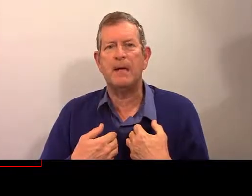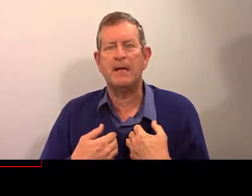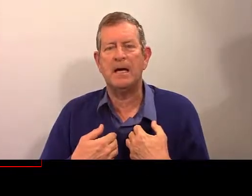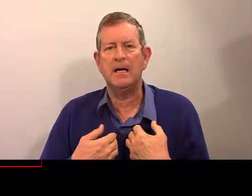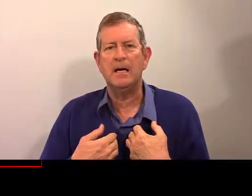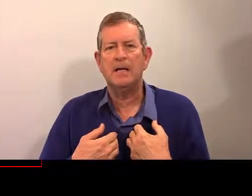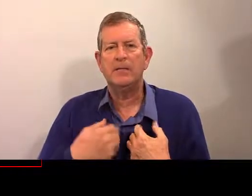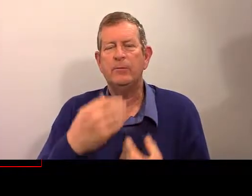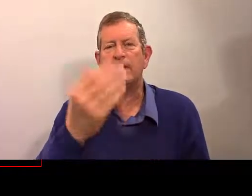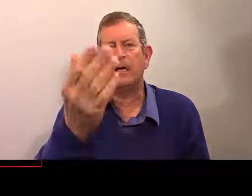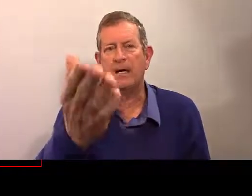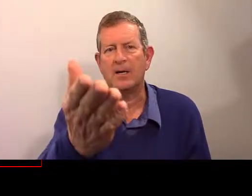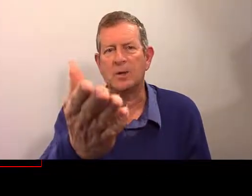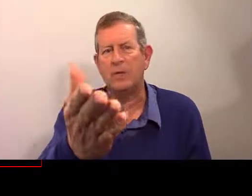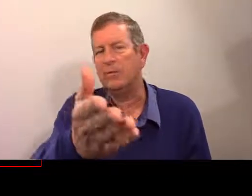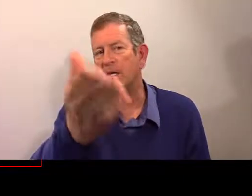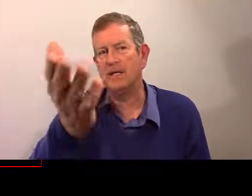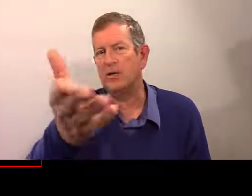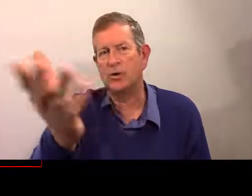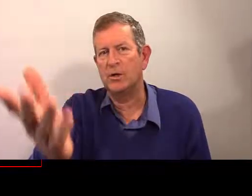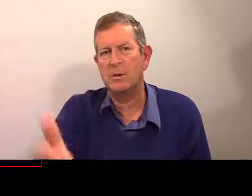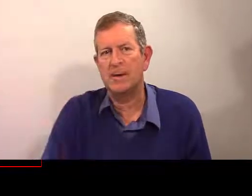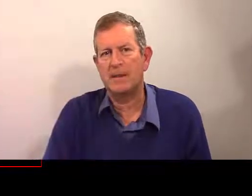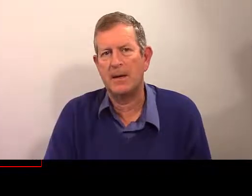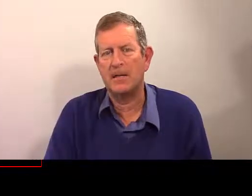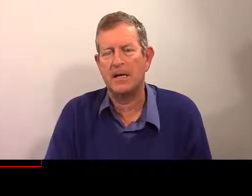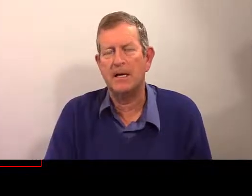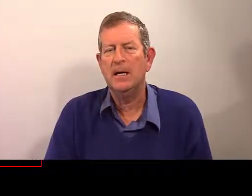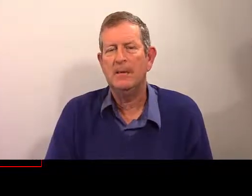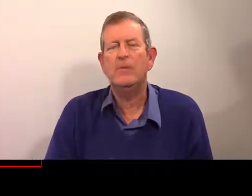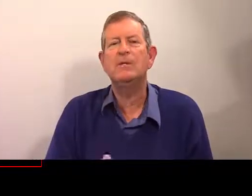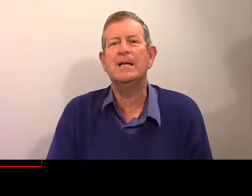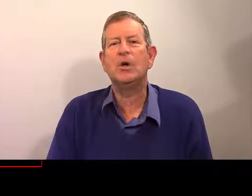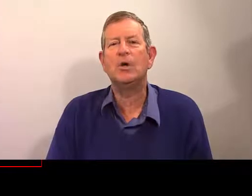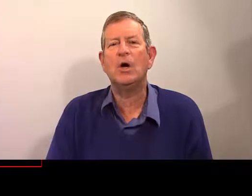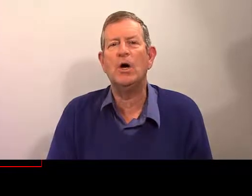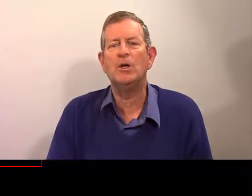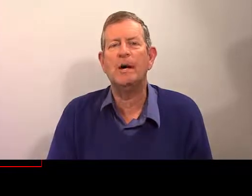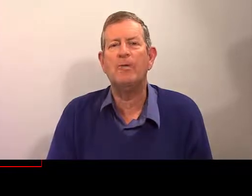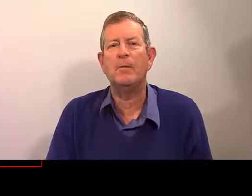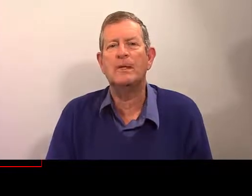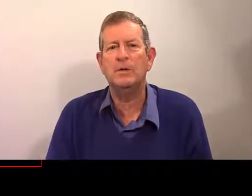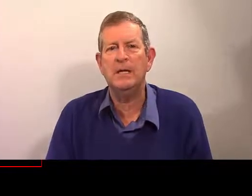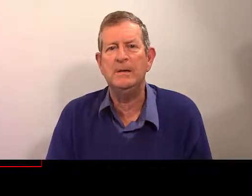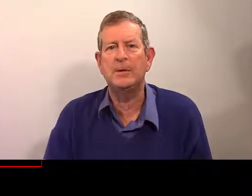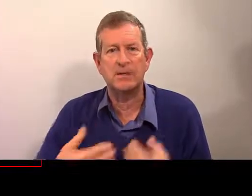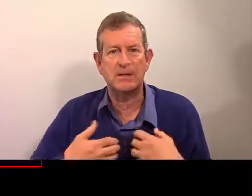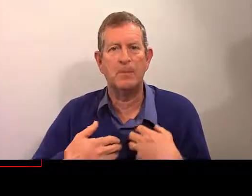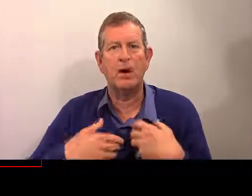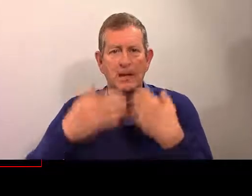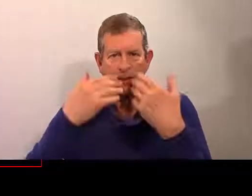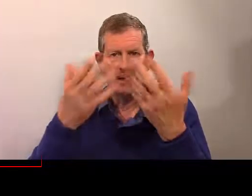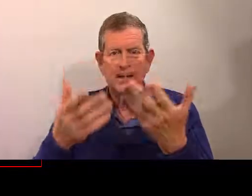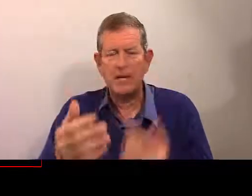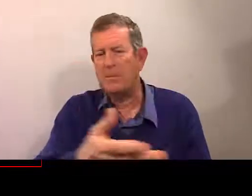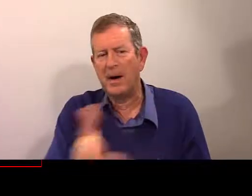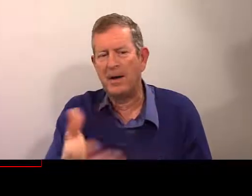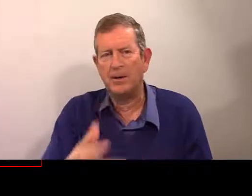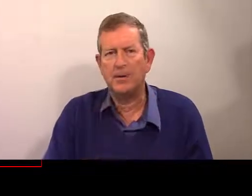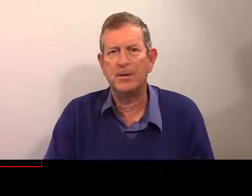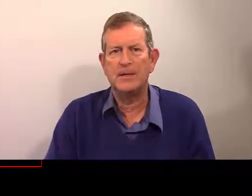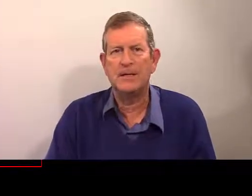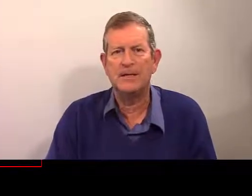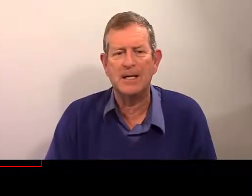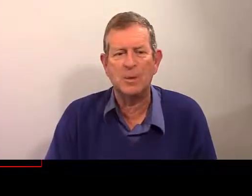pas américain. » Si vous êtes un garçon, vous allez dire « Je ne suis pas américain. » Mais vous allez entendre la forme masculine, parce que c'est moi qui